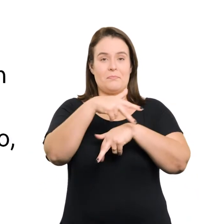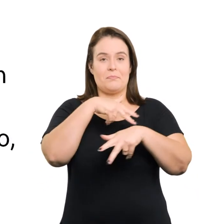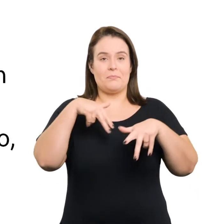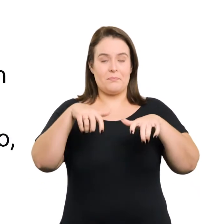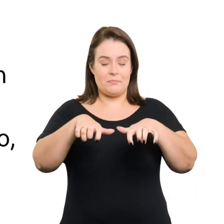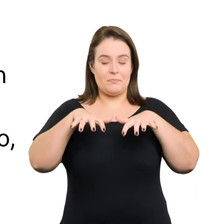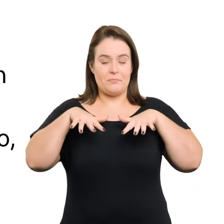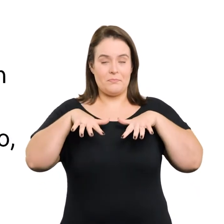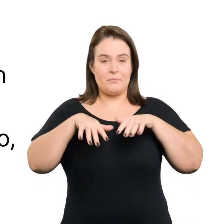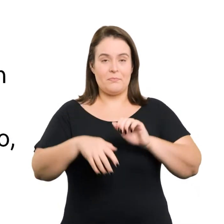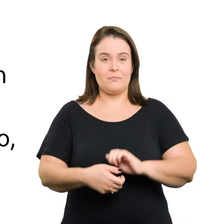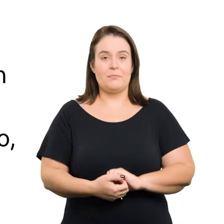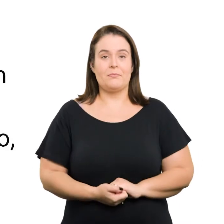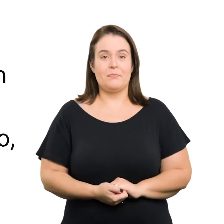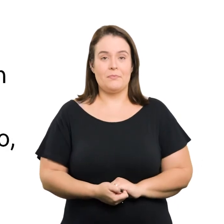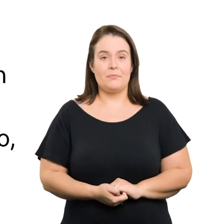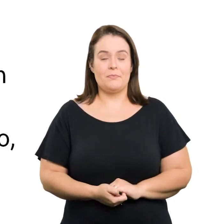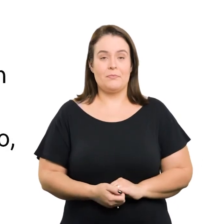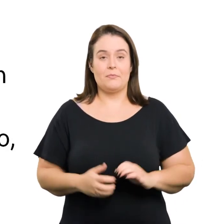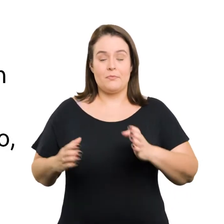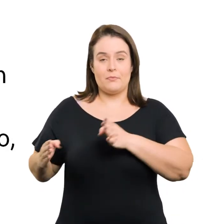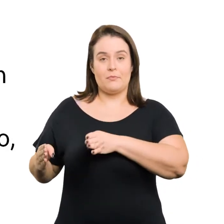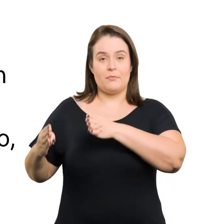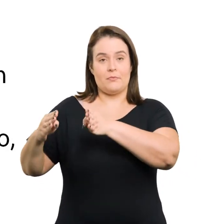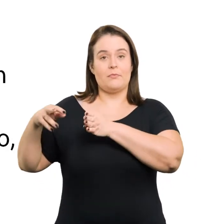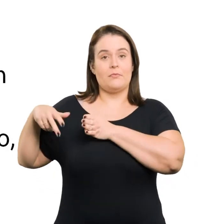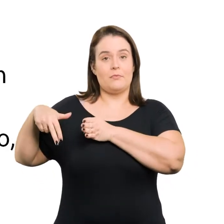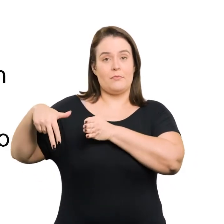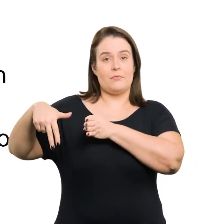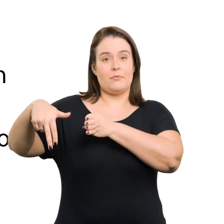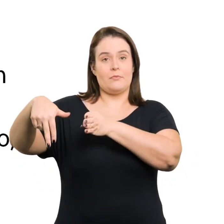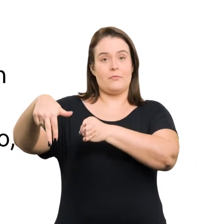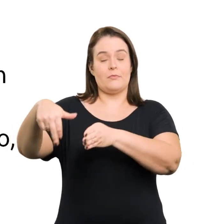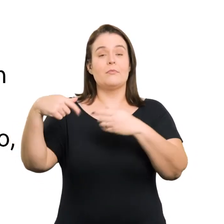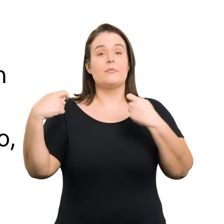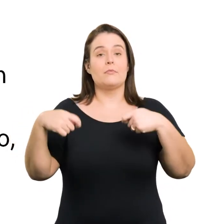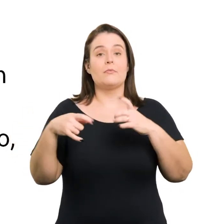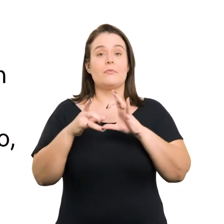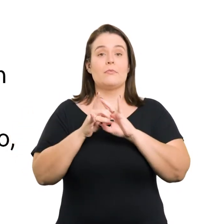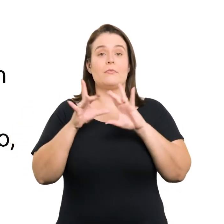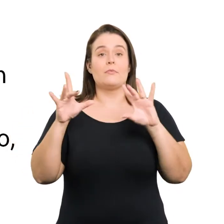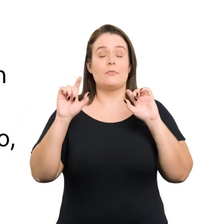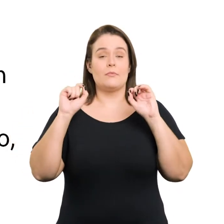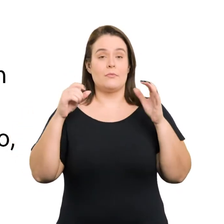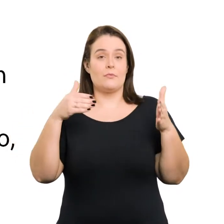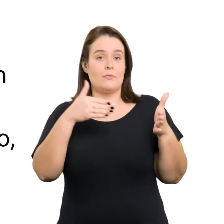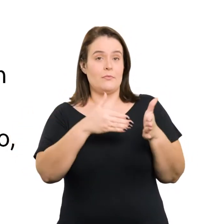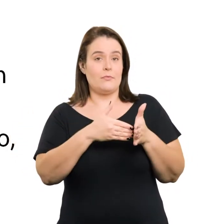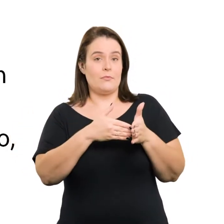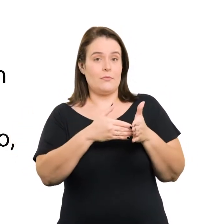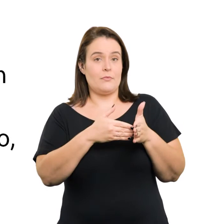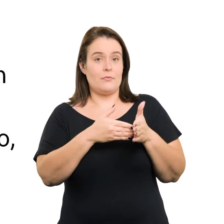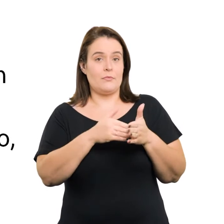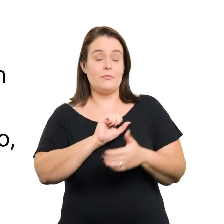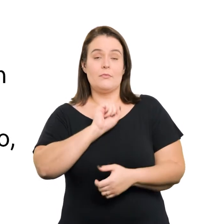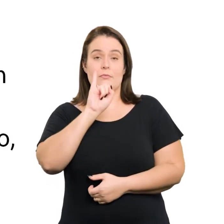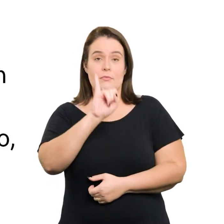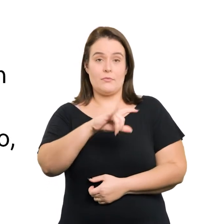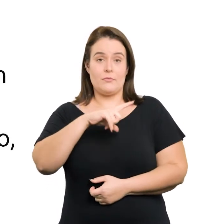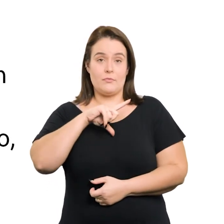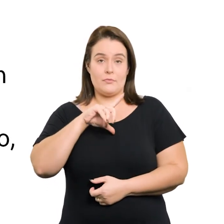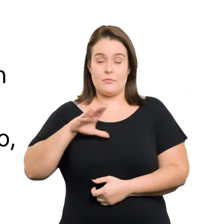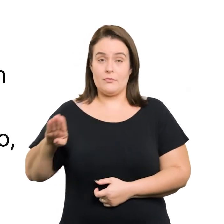Circulação na plateia Os corredores de circulação da plateia Devem ser livres de obstáculos